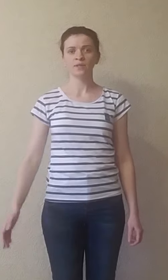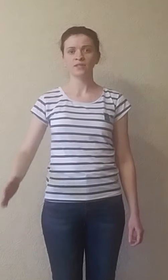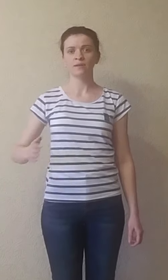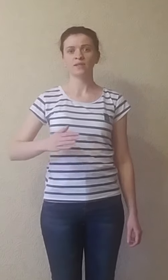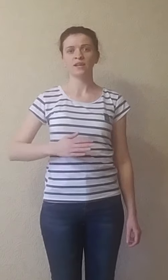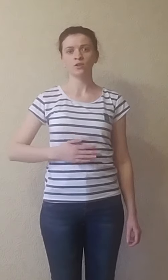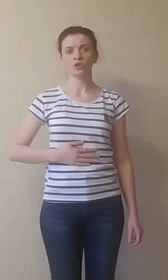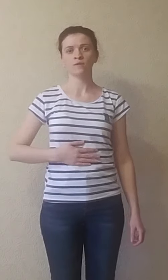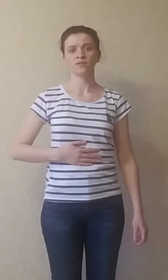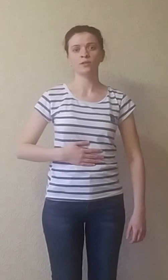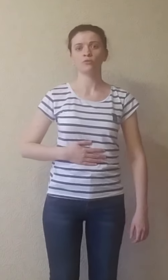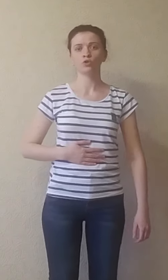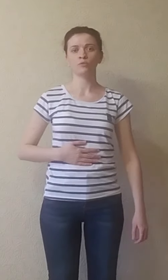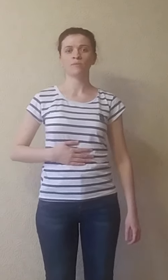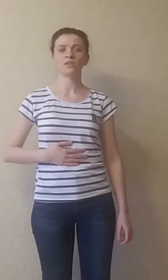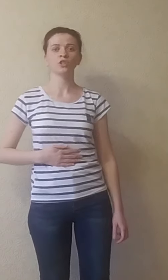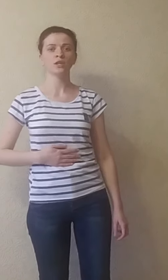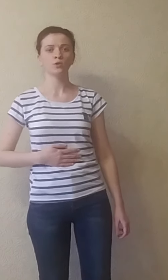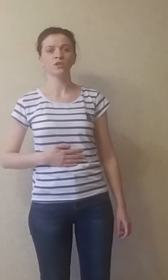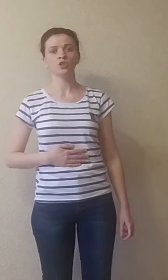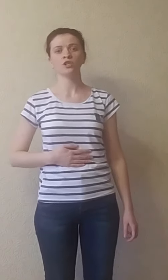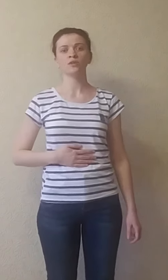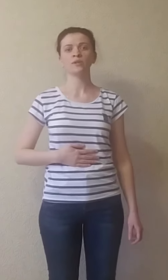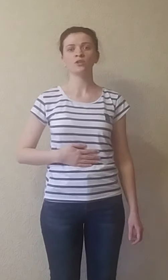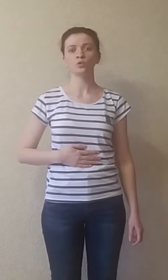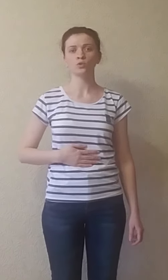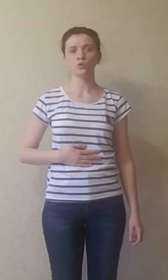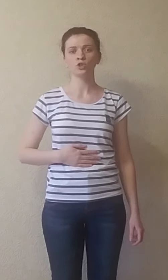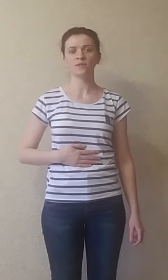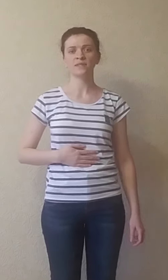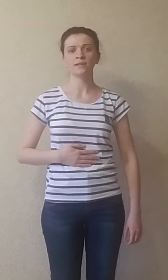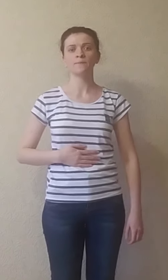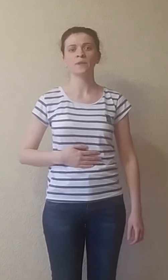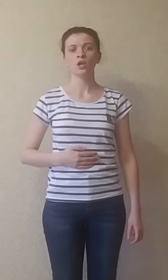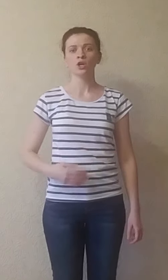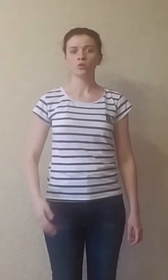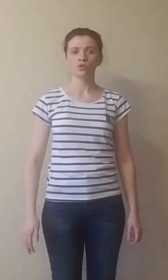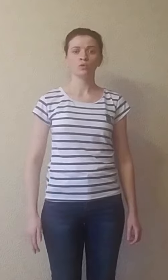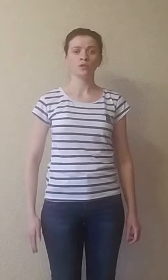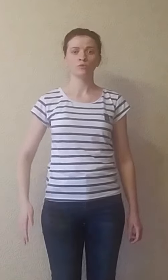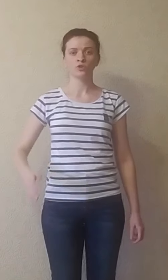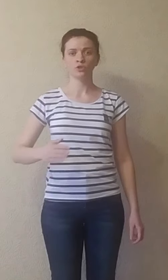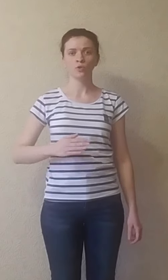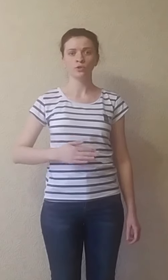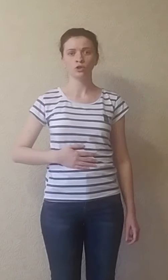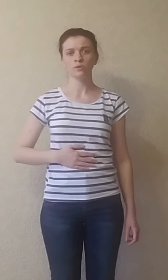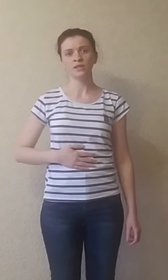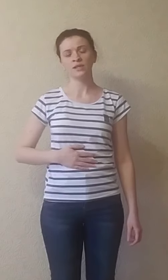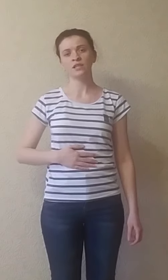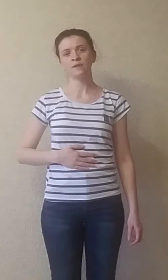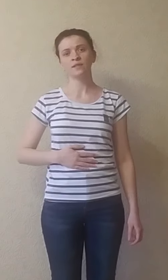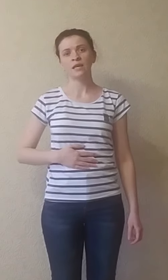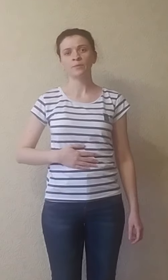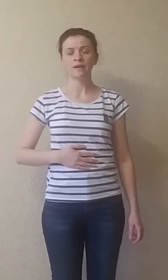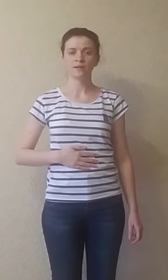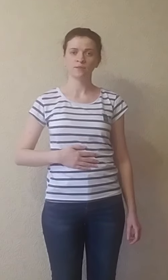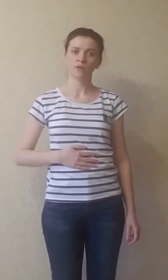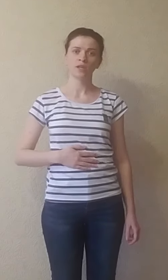Мы с вами также встаем в удобное положение, ноги на ширине плеч, устойчиво стоим, ручку кладем на животик, чтобы контролировать правильность выполнения